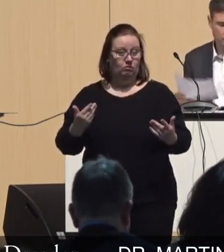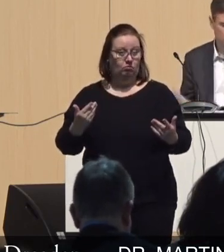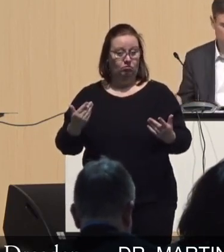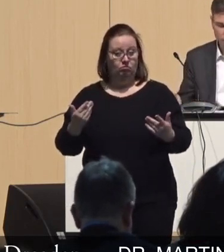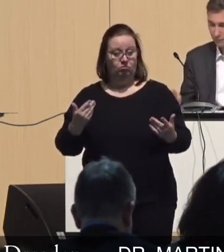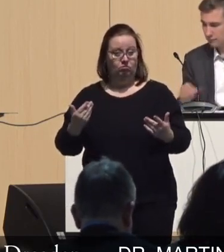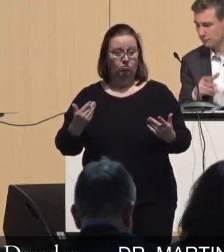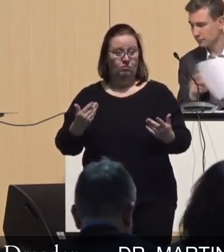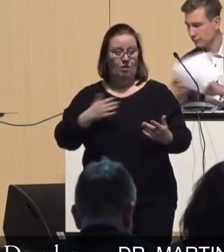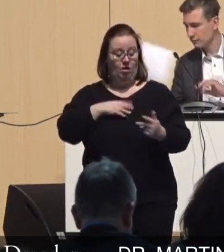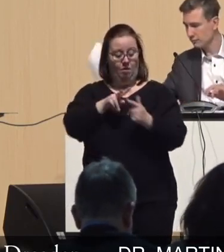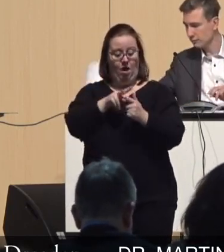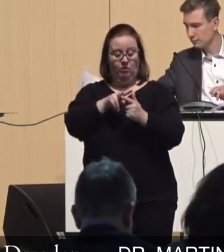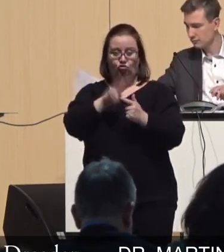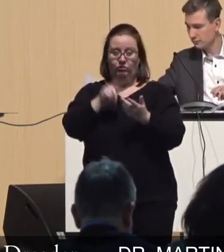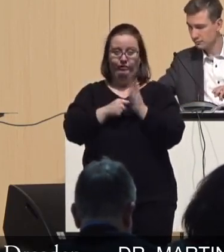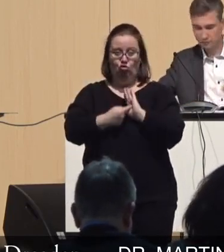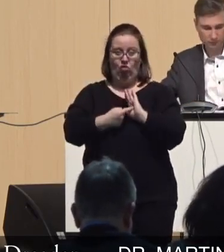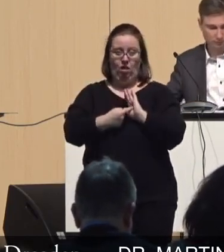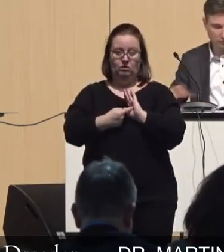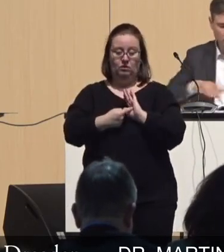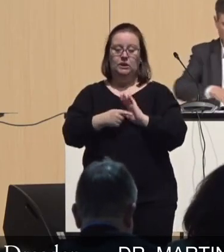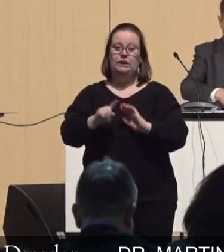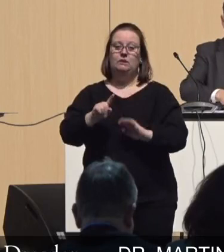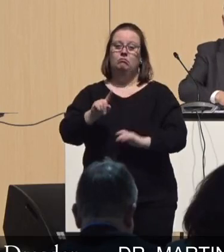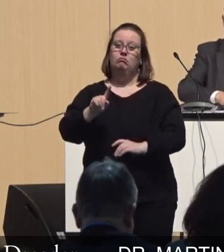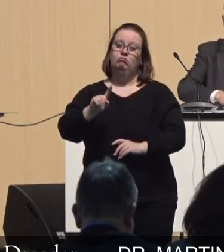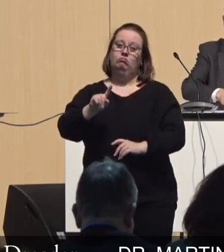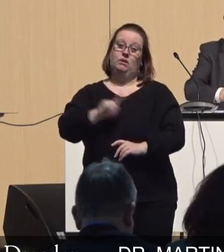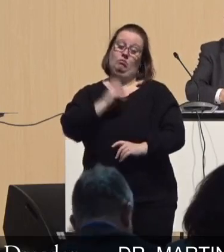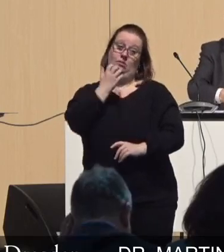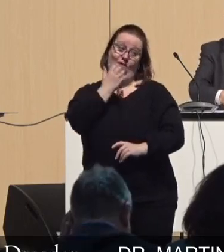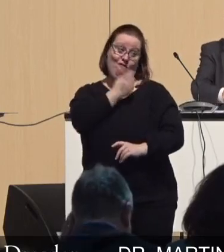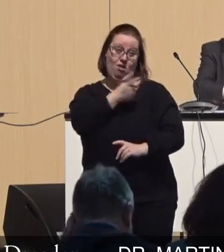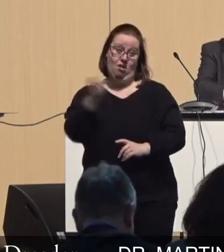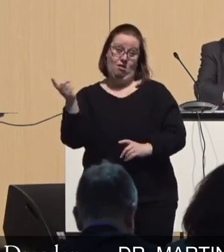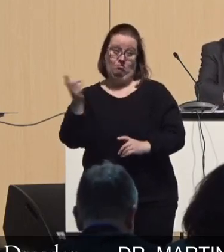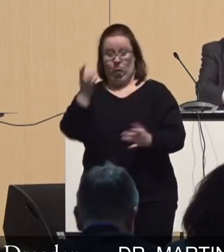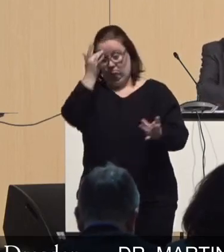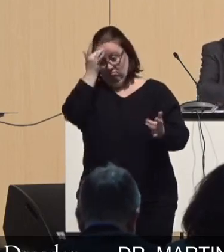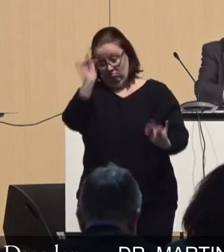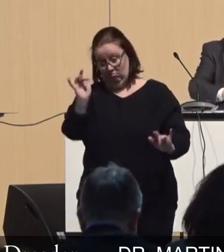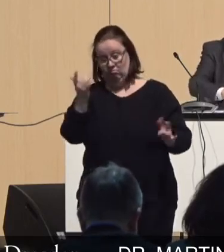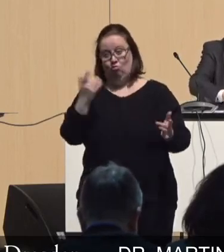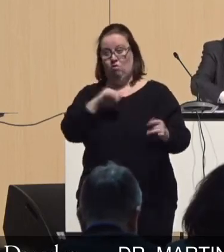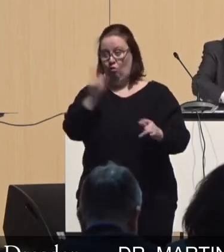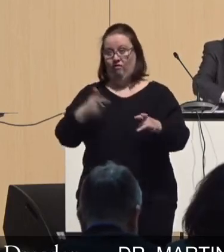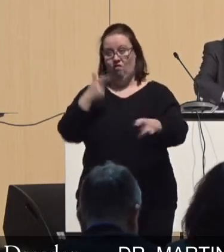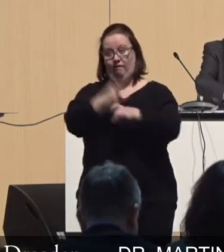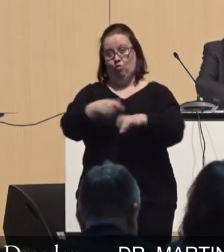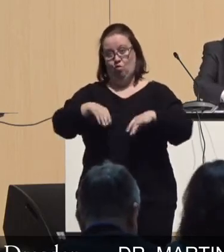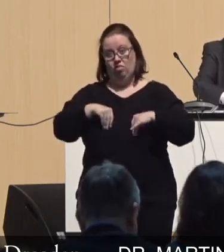meine beiden Punkte sind vorgestellt. Ich hoffe, Sie sind alle sich der Verantwortung